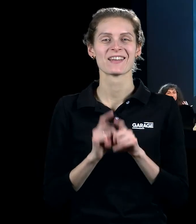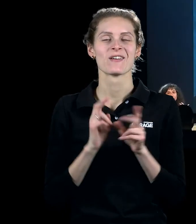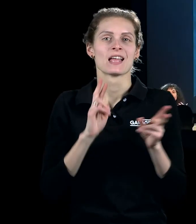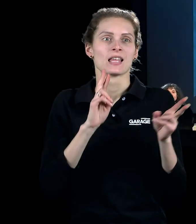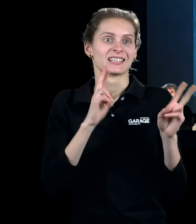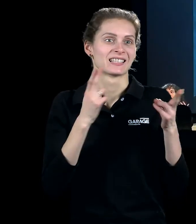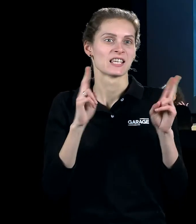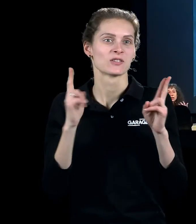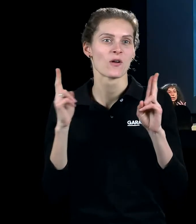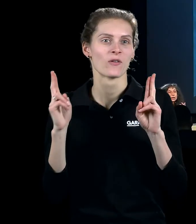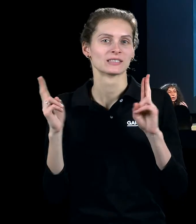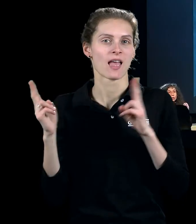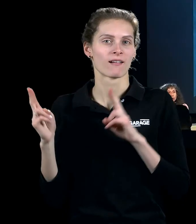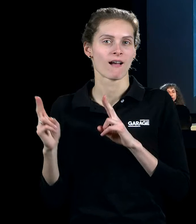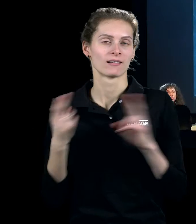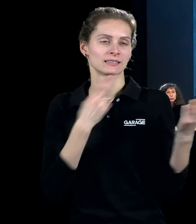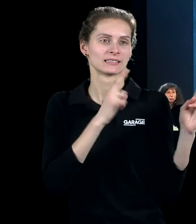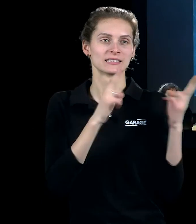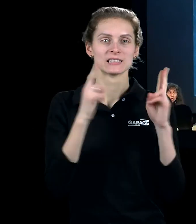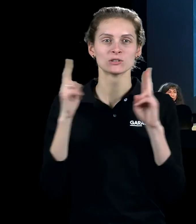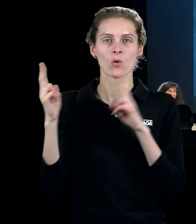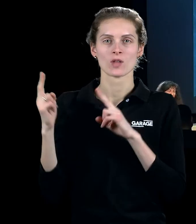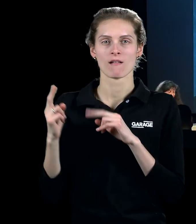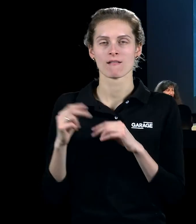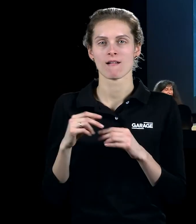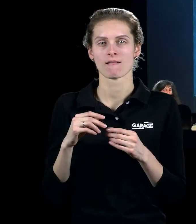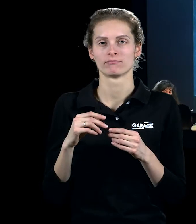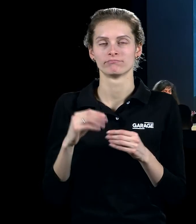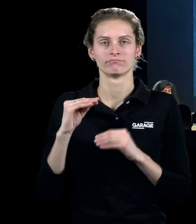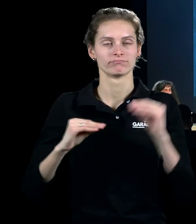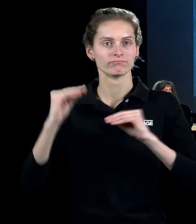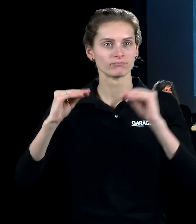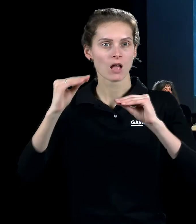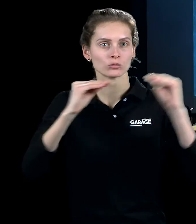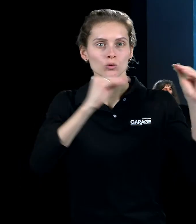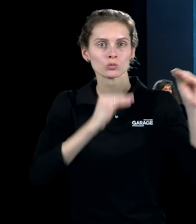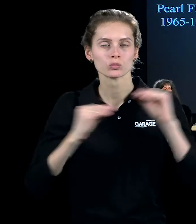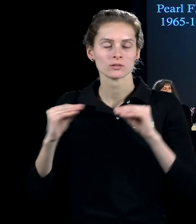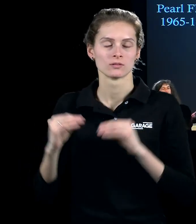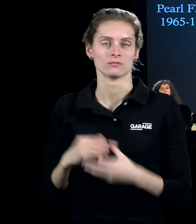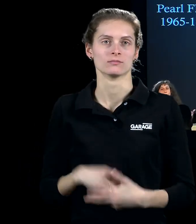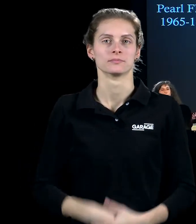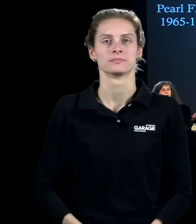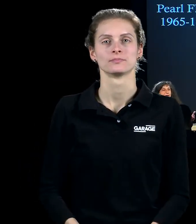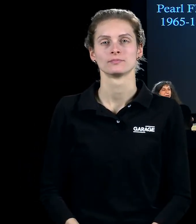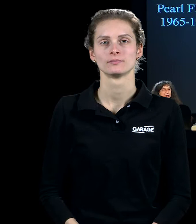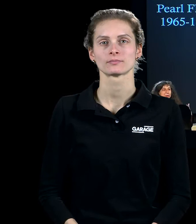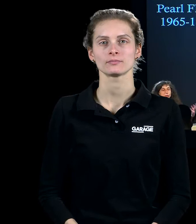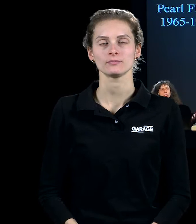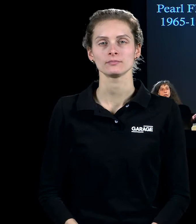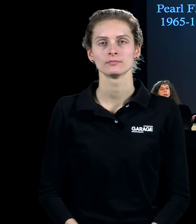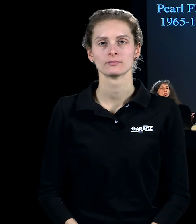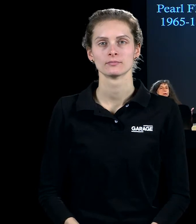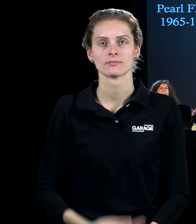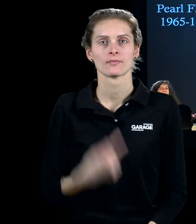этой дискотекой, за всей этой дискотечностью тогда нужно вспоминать, помнить, что это был утопический посыл, что это была идея вот